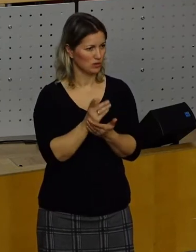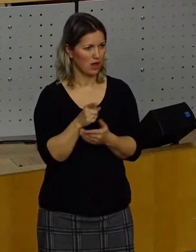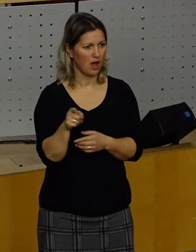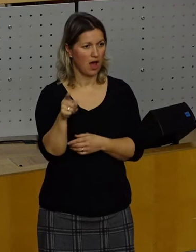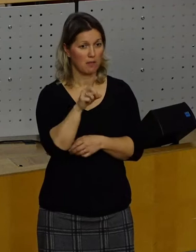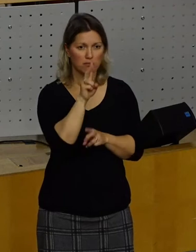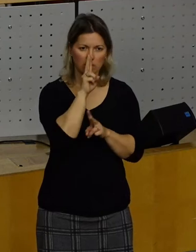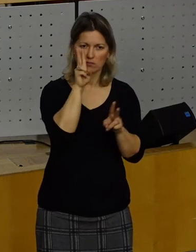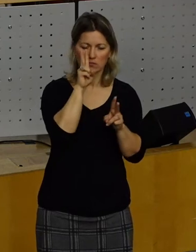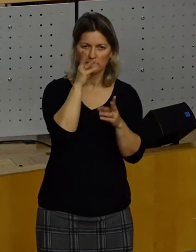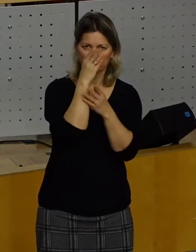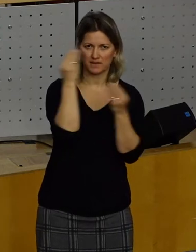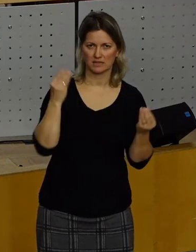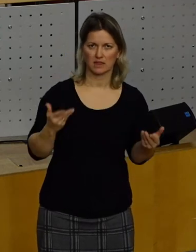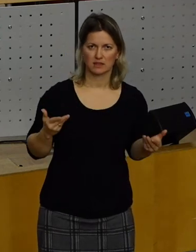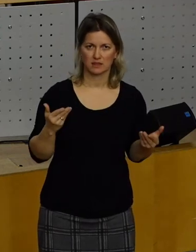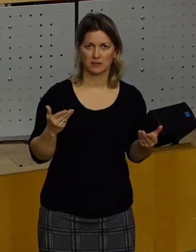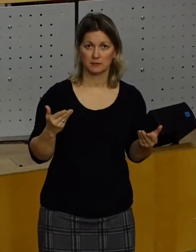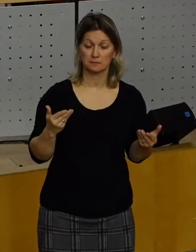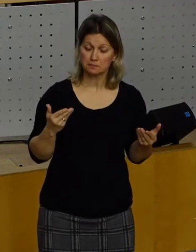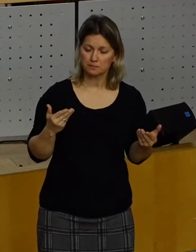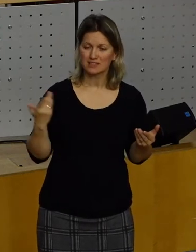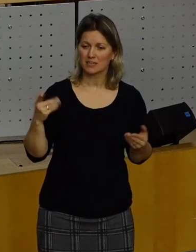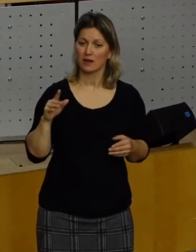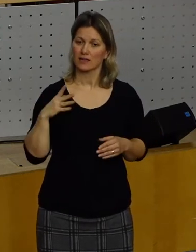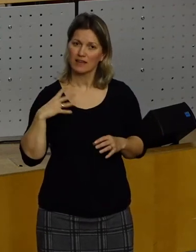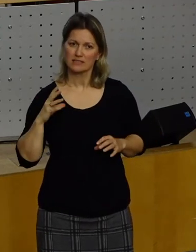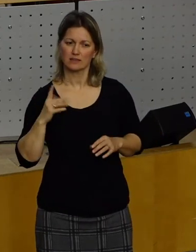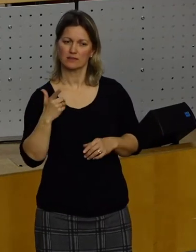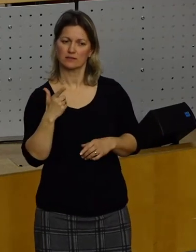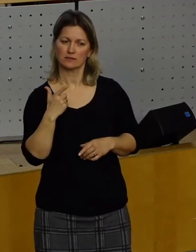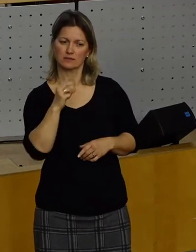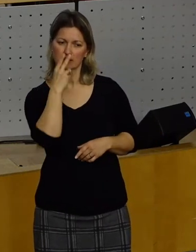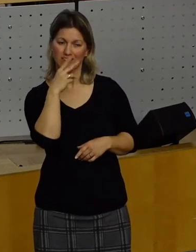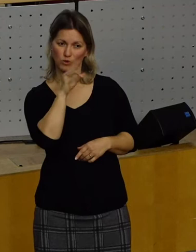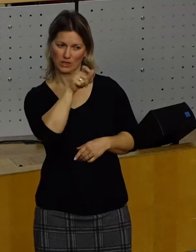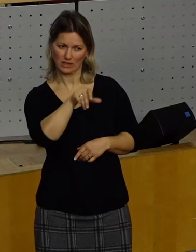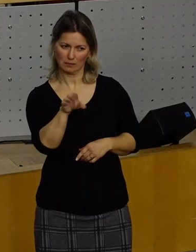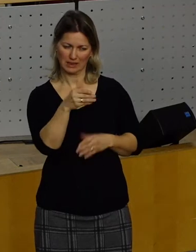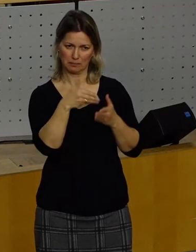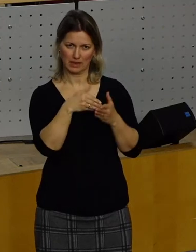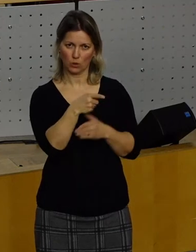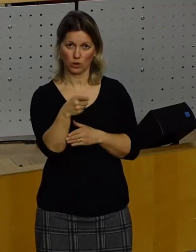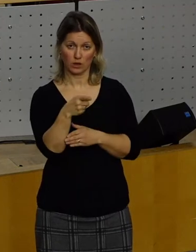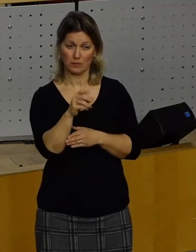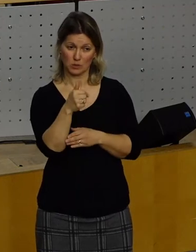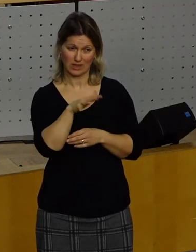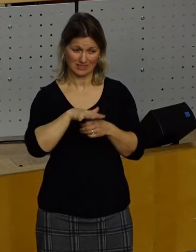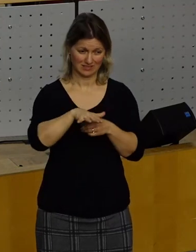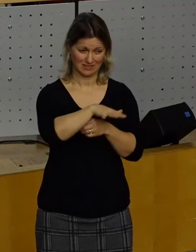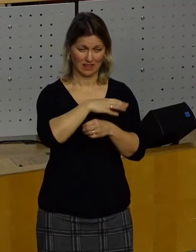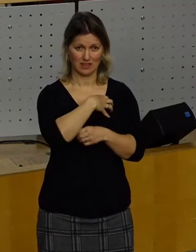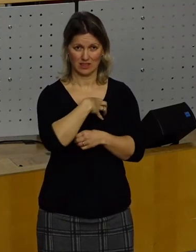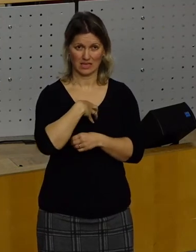zu beachten. Und zwar hat der Beirat für Menschen mit Behinderung festgestellt, dass vor allem in den Randregionen von